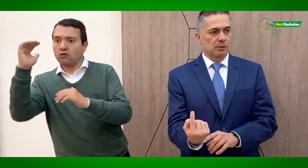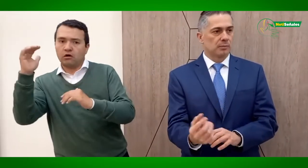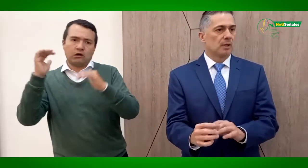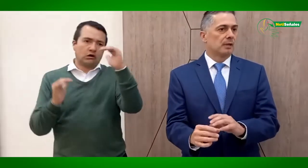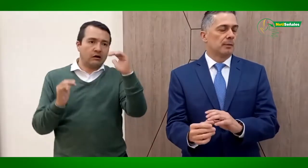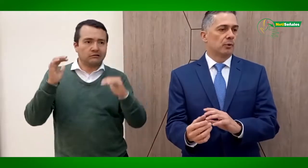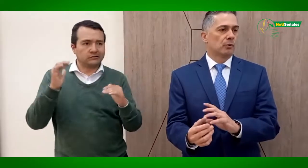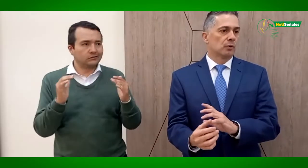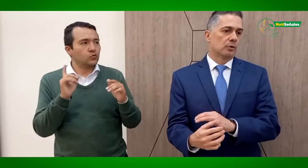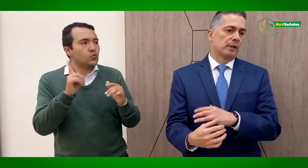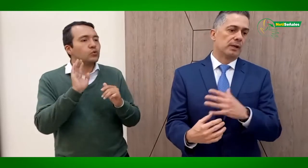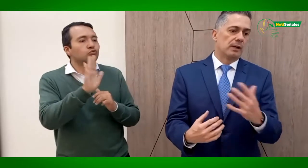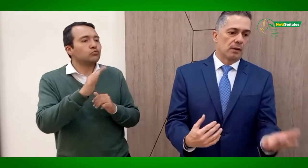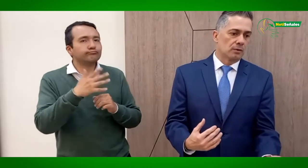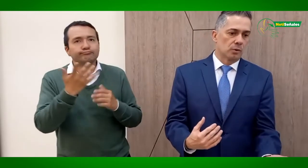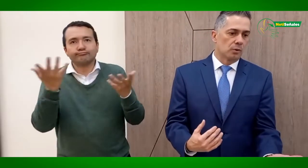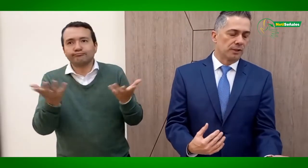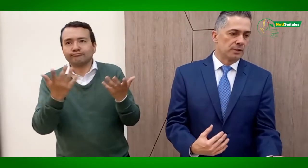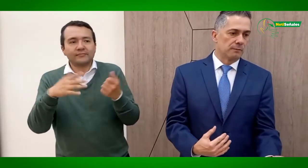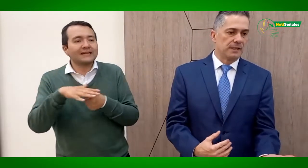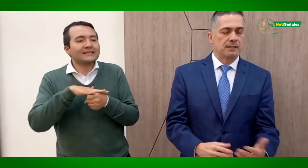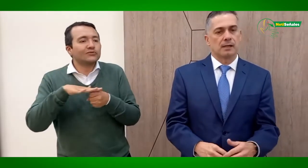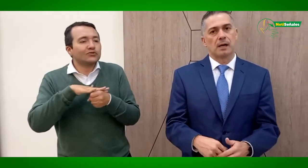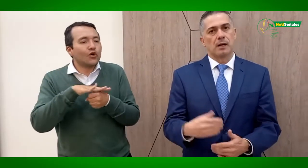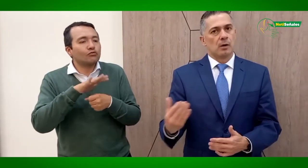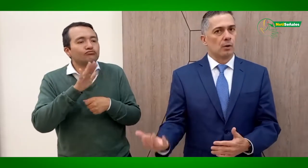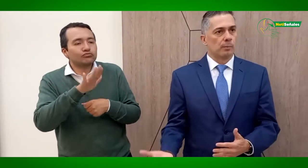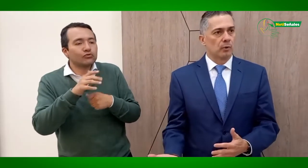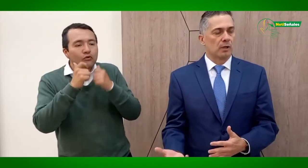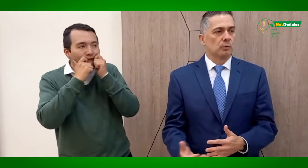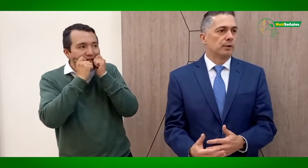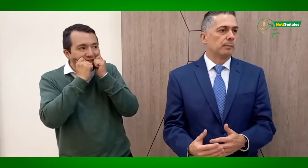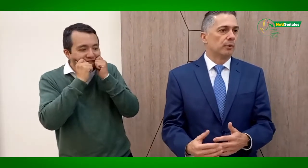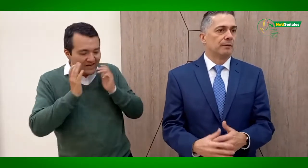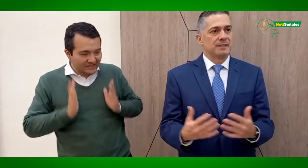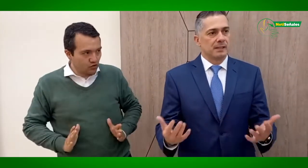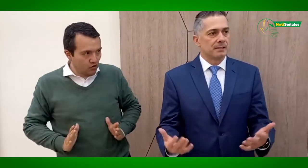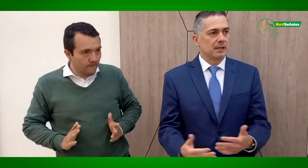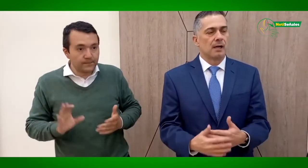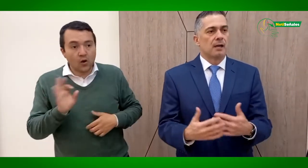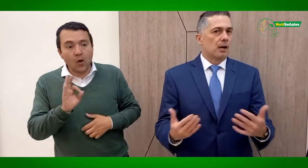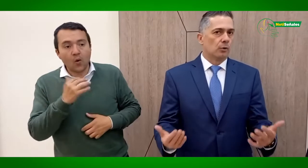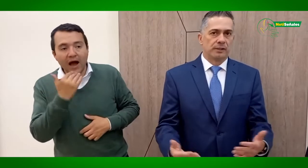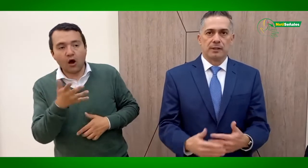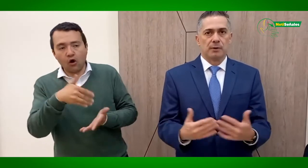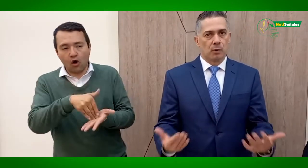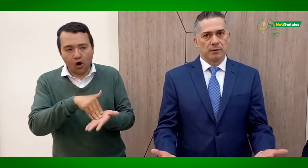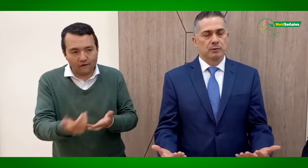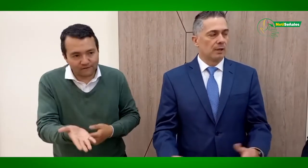de pronto de su condición física o por algún tipo de deficiencia auditiva o visual